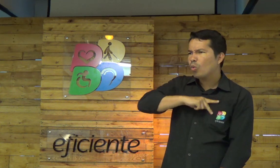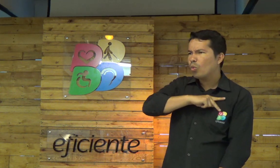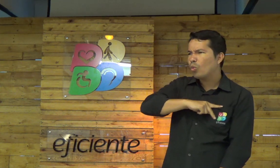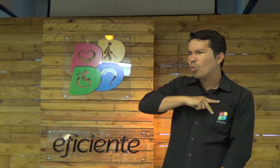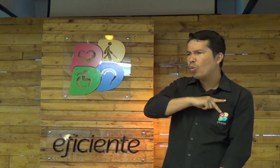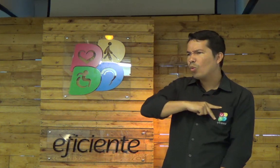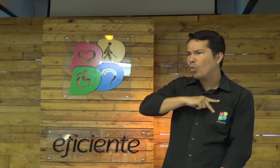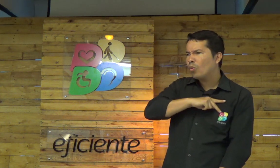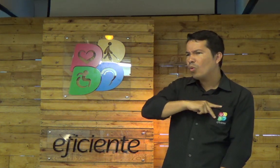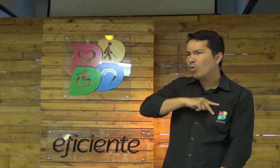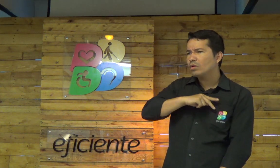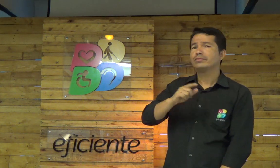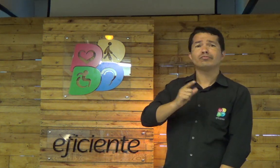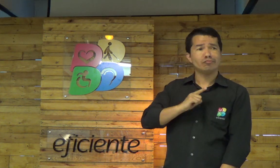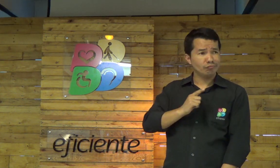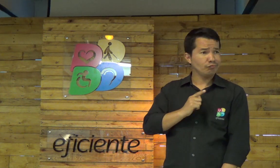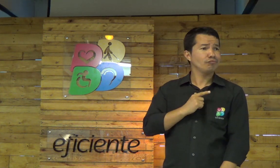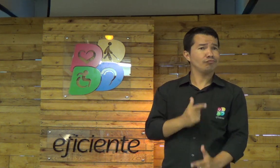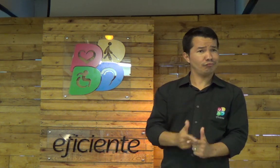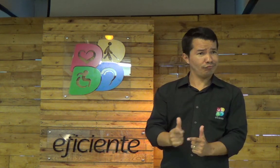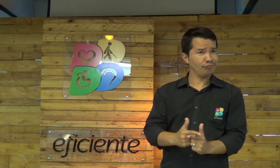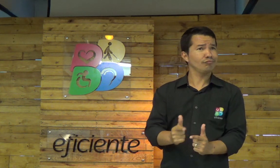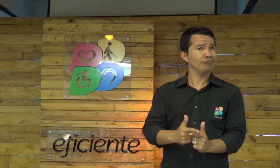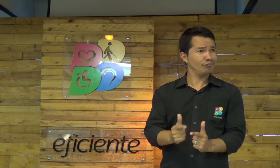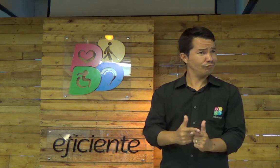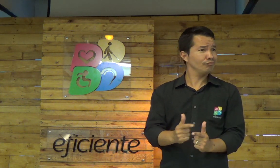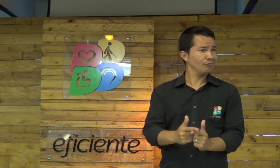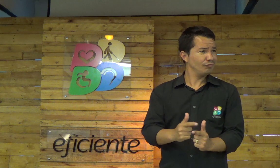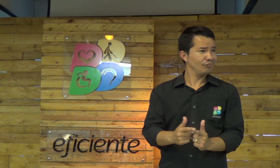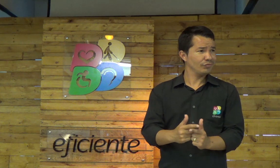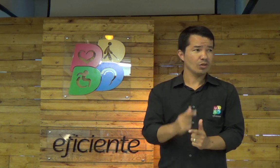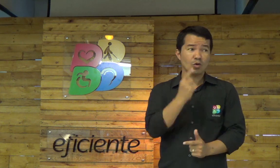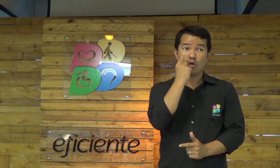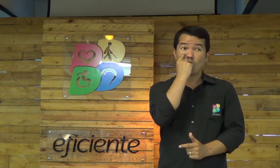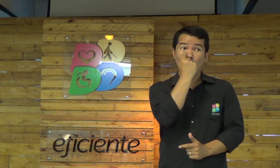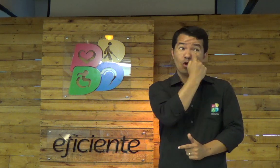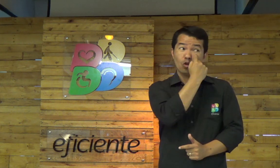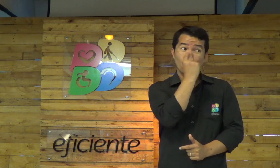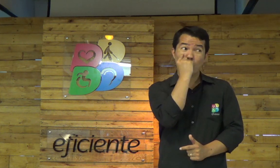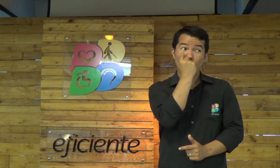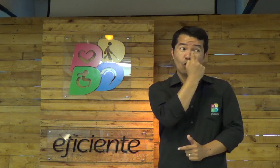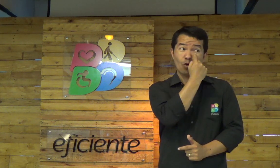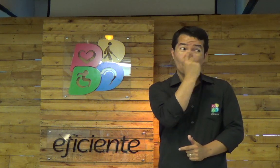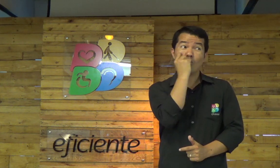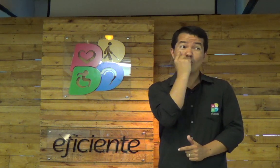Lembra de Paulo? Ele tinha um problema nos olhos.